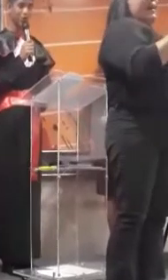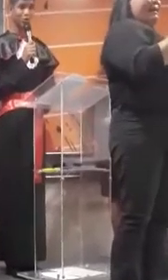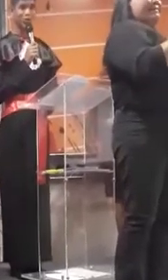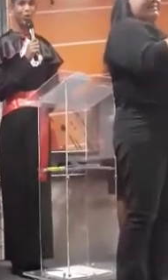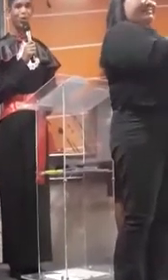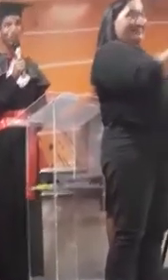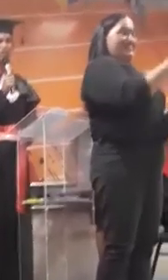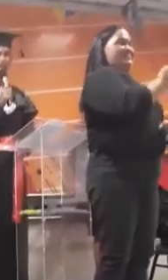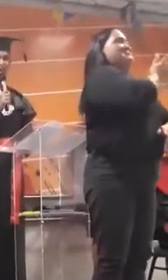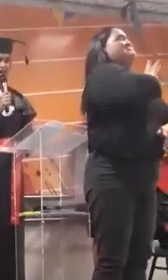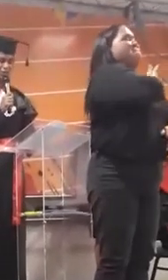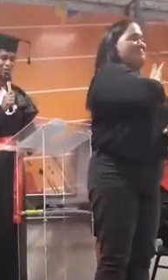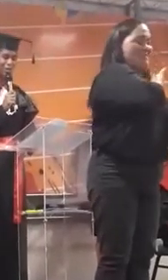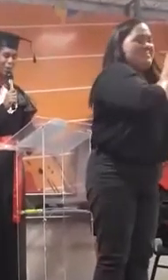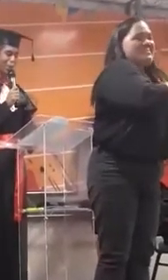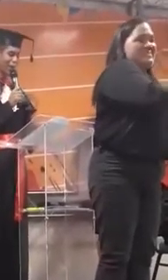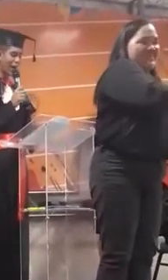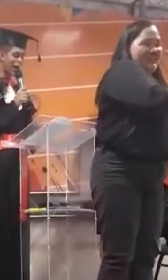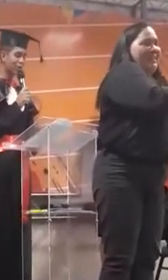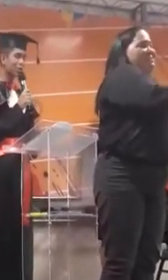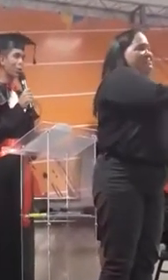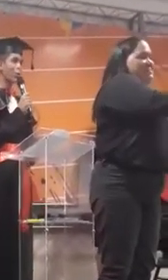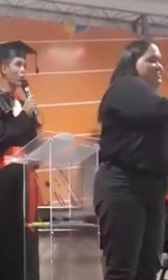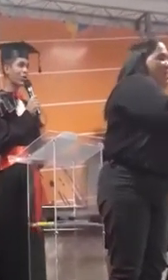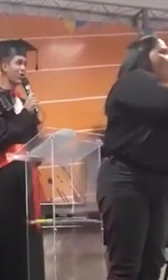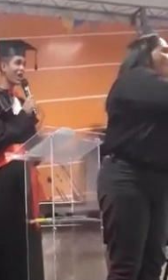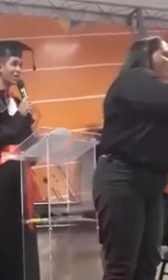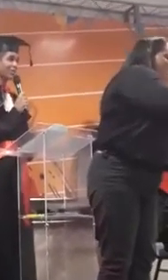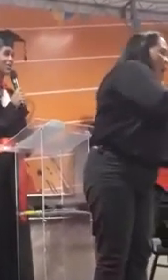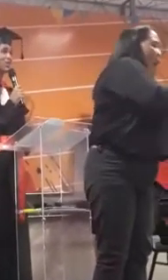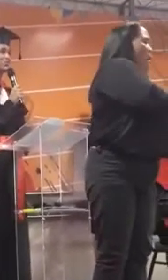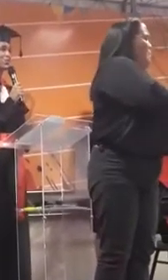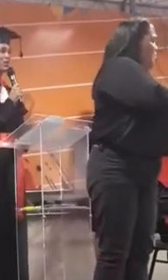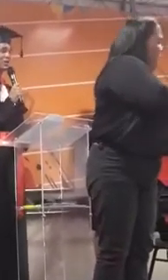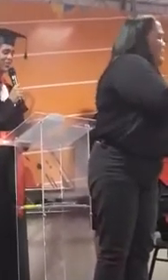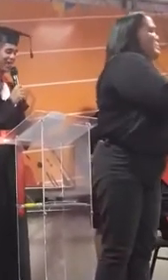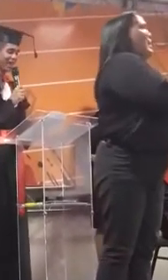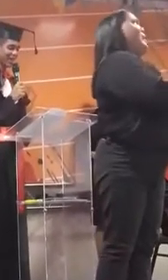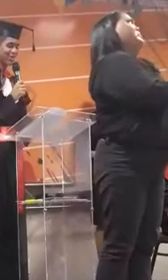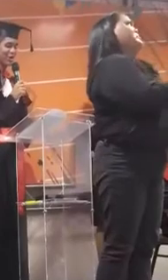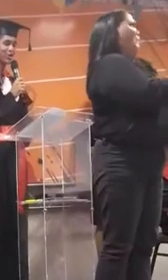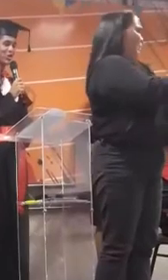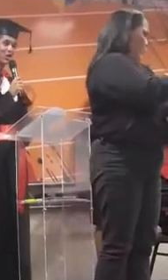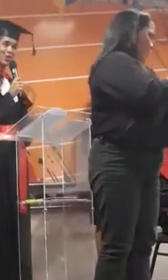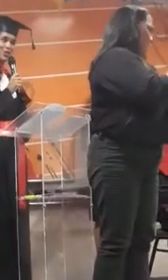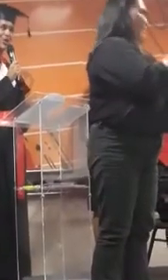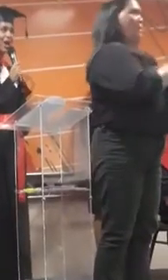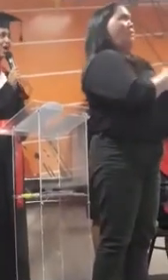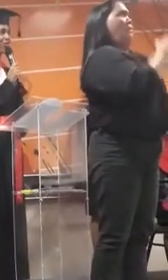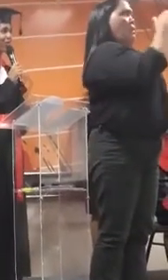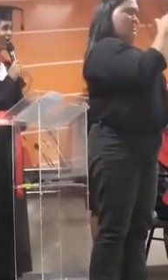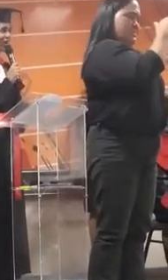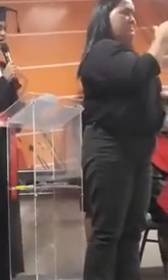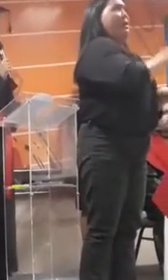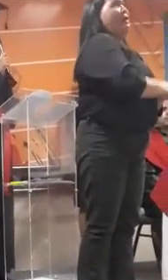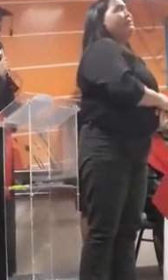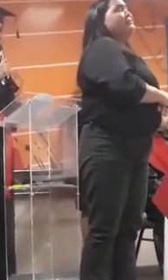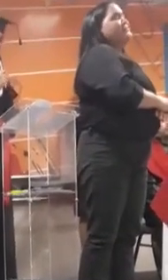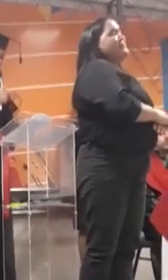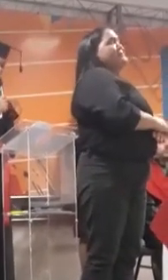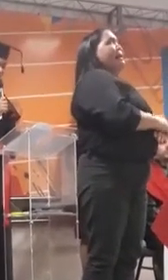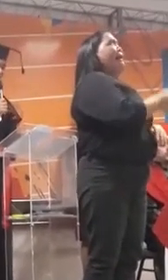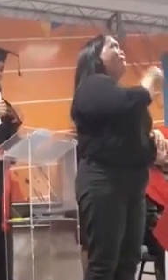amigos, conselheiros, pais, companheiros, irmãos mais velhos, tios, avós,